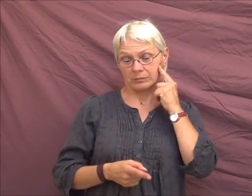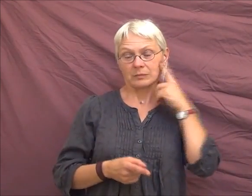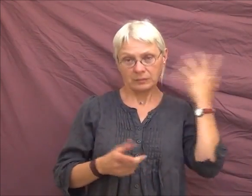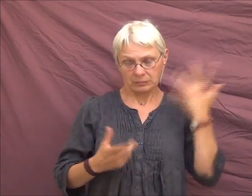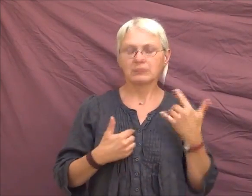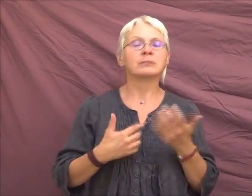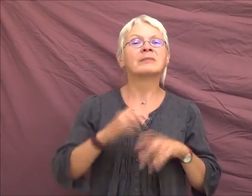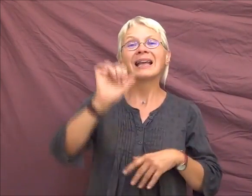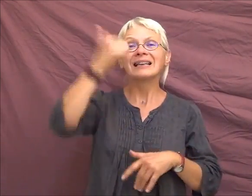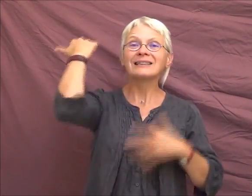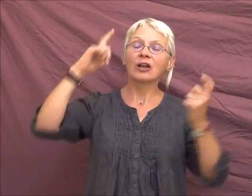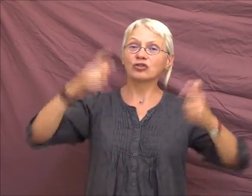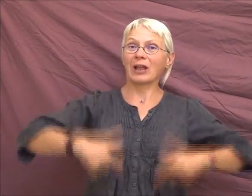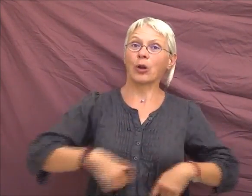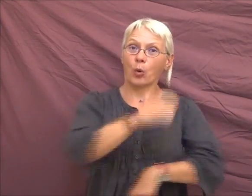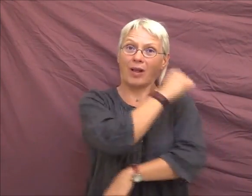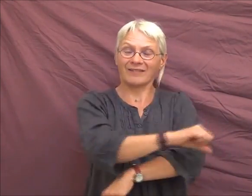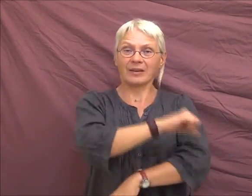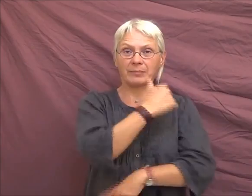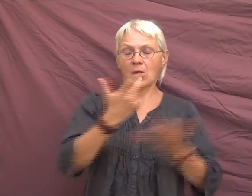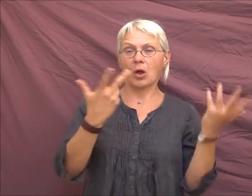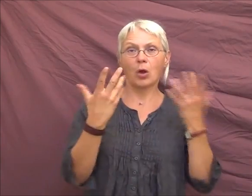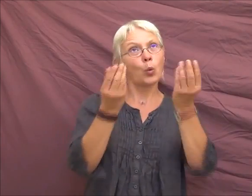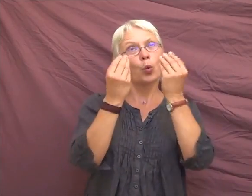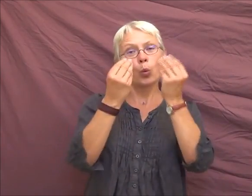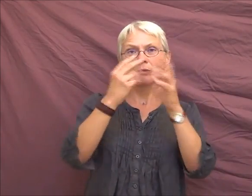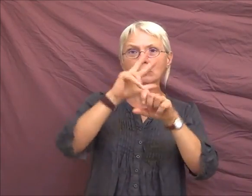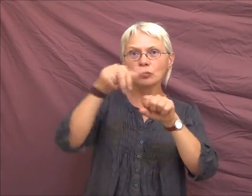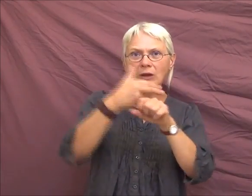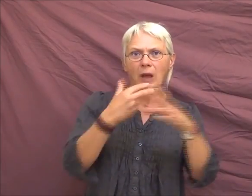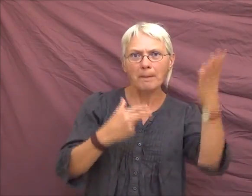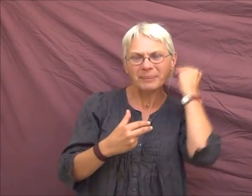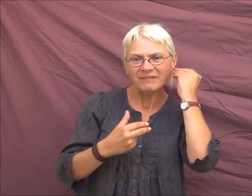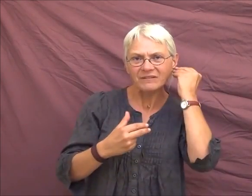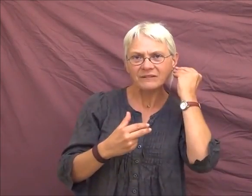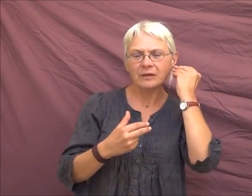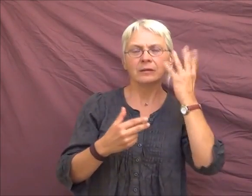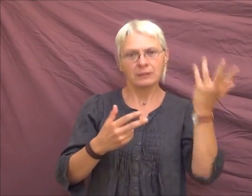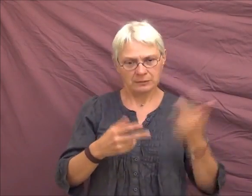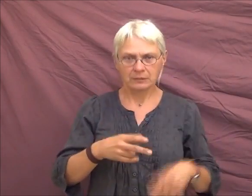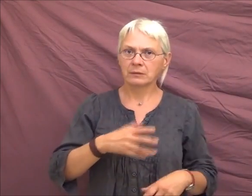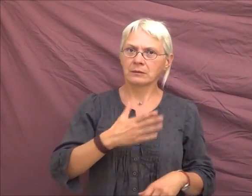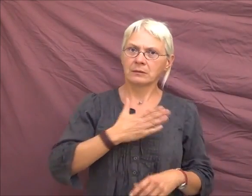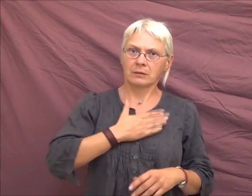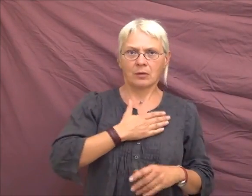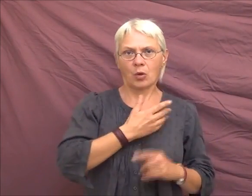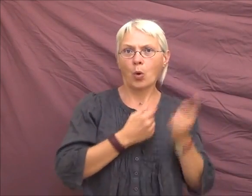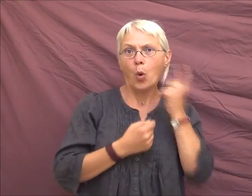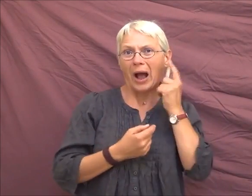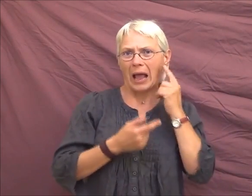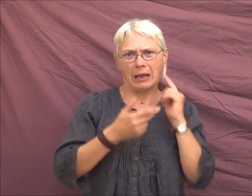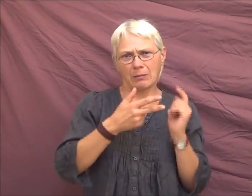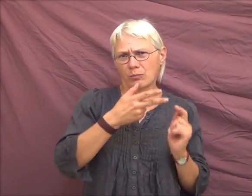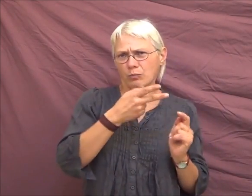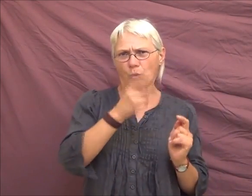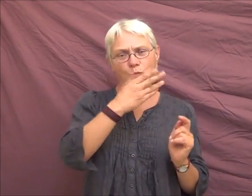stage d'école infirmière en première année, je perds en 3 heures l'usage de l'oreille gauche qui est la meilleure sur la bordée.